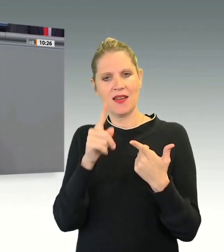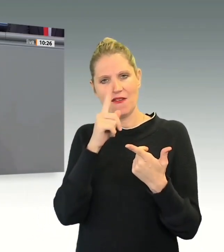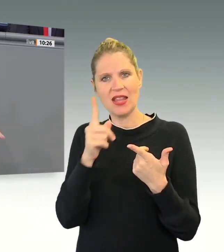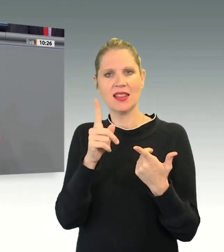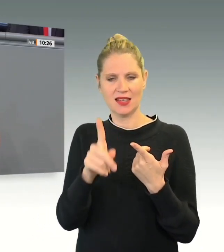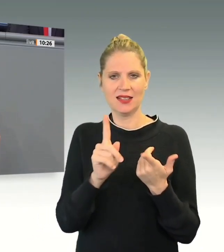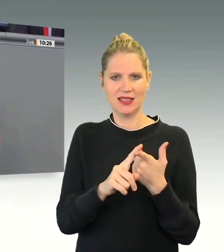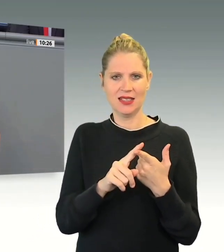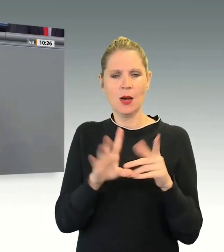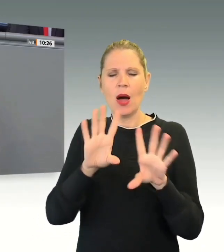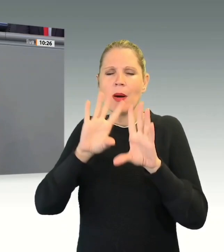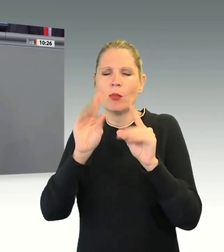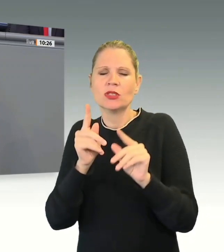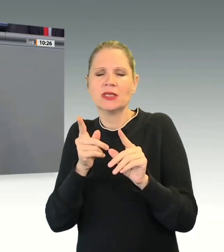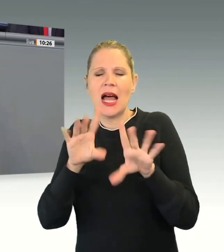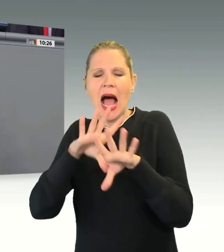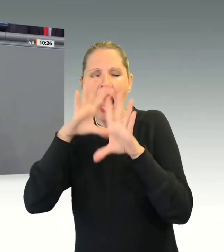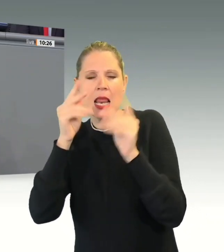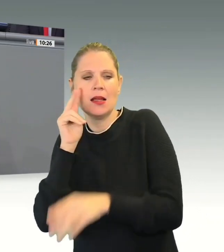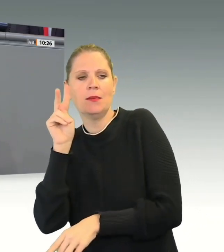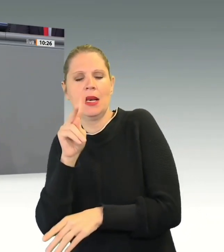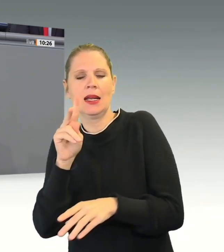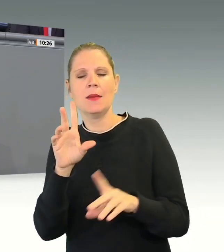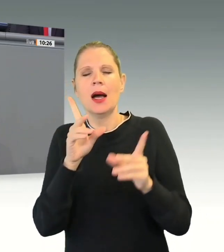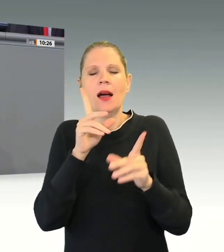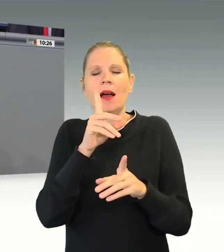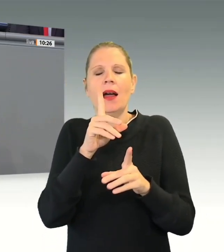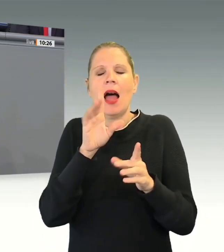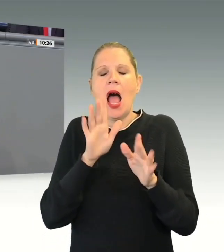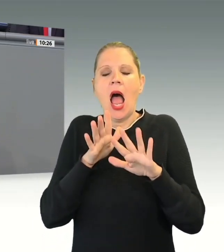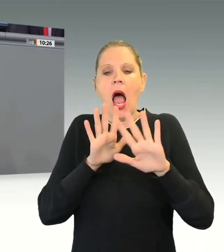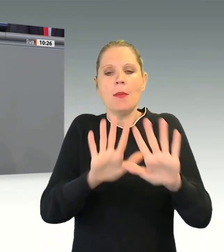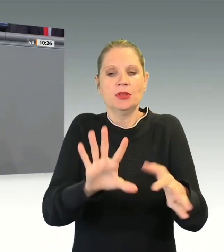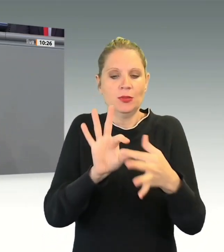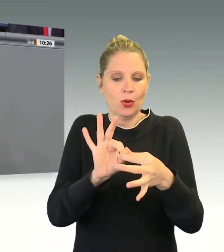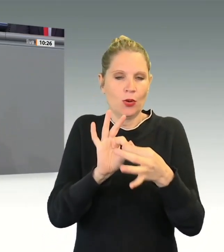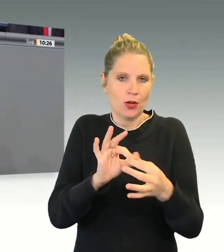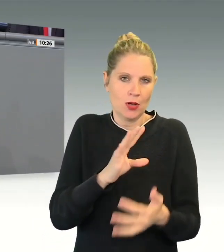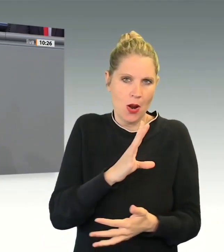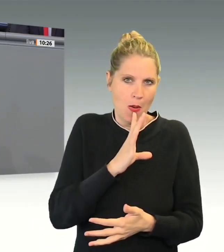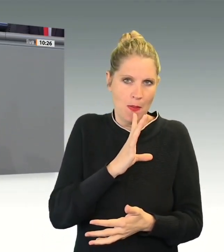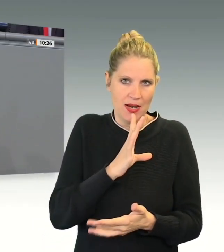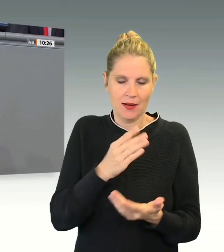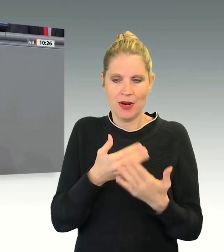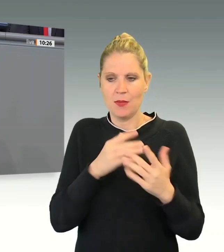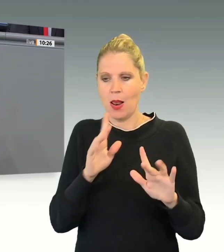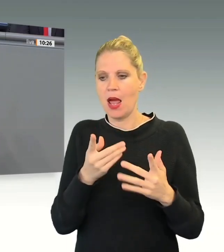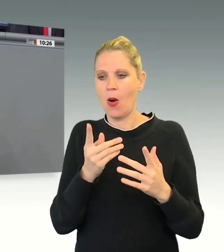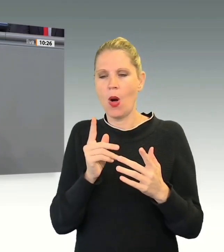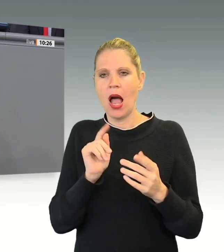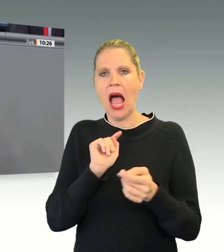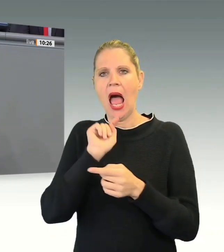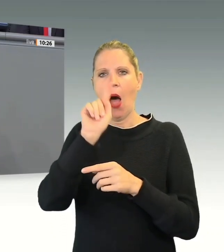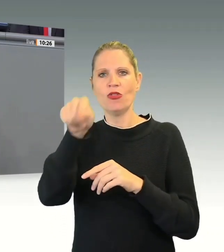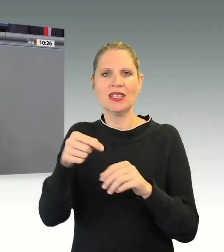Gesamtblick zu haben, wenn wir auf Abschiebungen sprechen, inklusive solcher Aspekte wie Abschiebe, Ausreisegewahrsam,